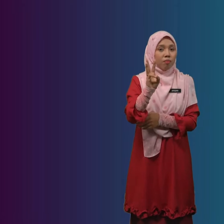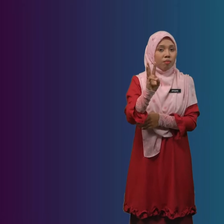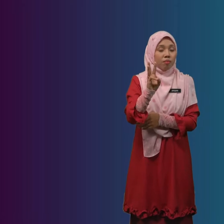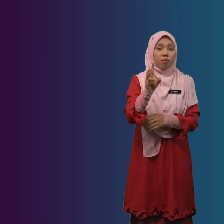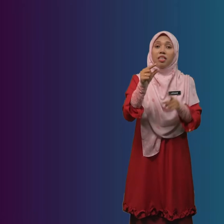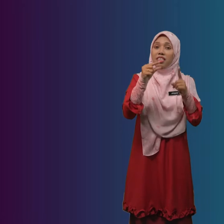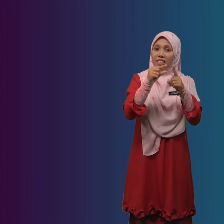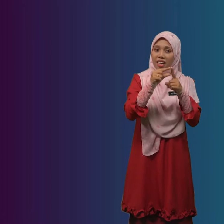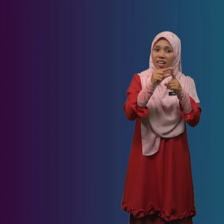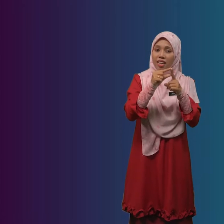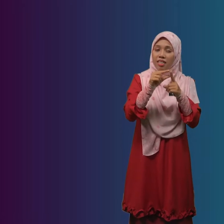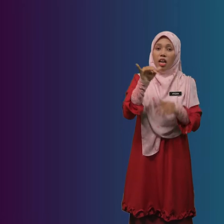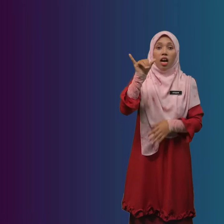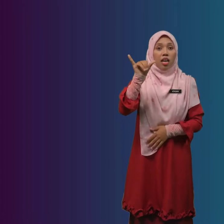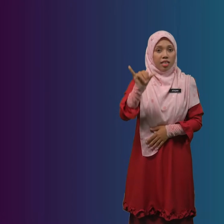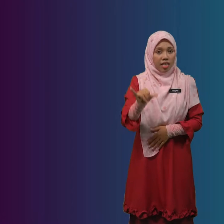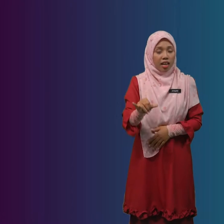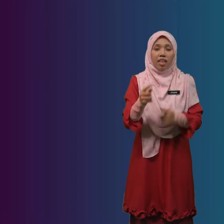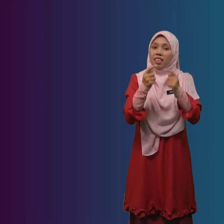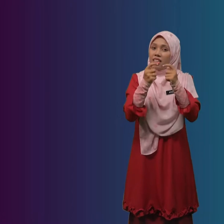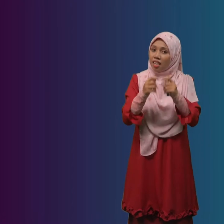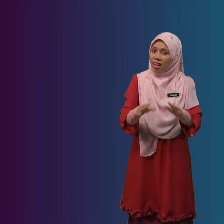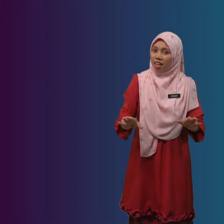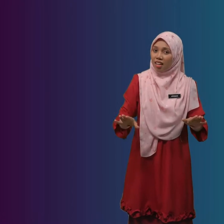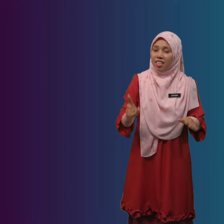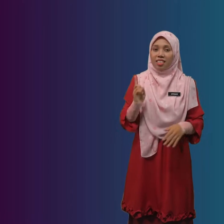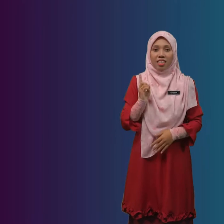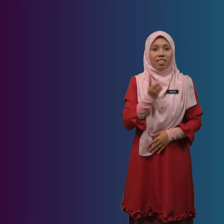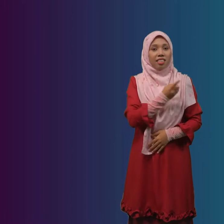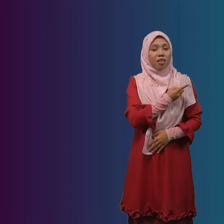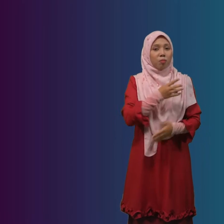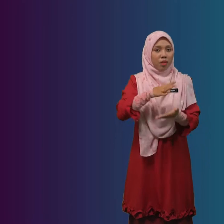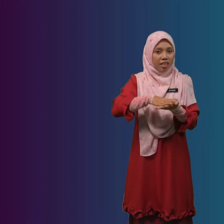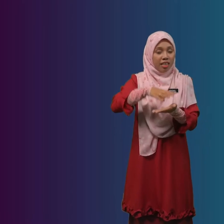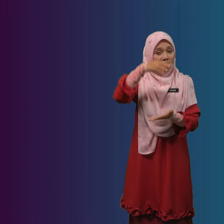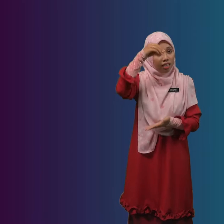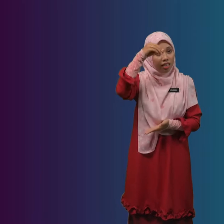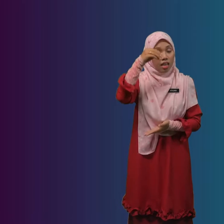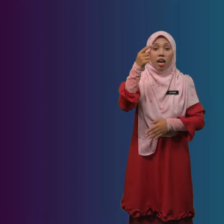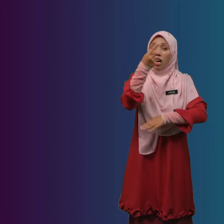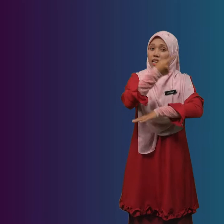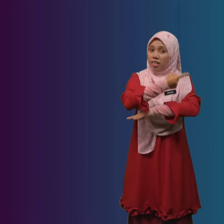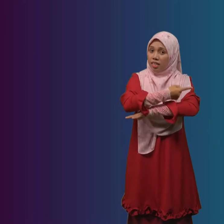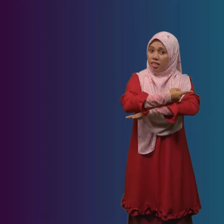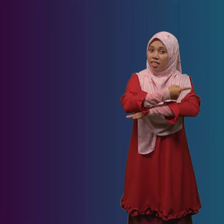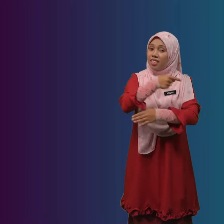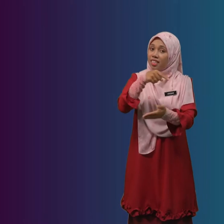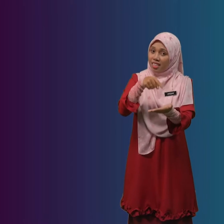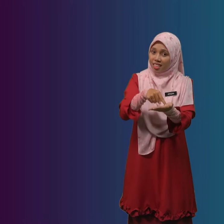Perkataan Yang Telah Kita Pelajari Hari Ini